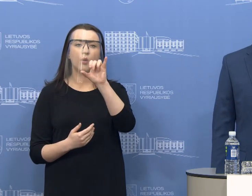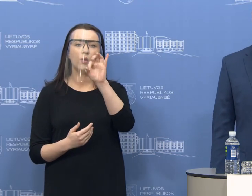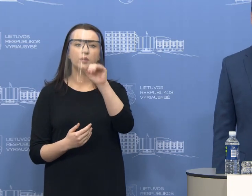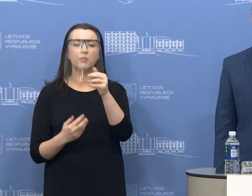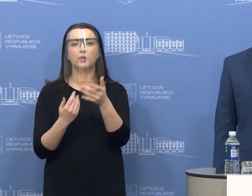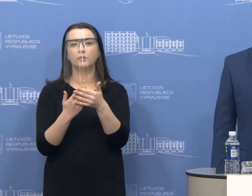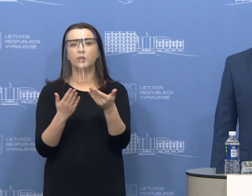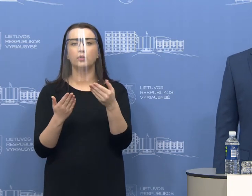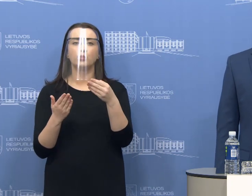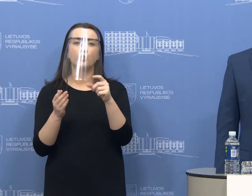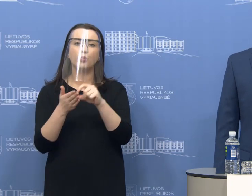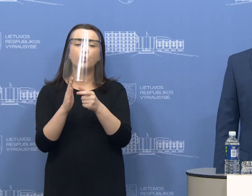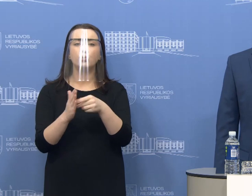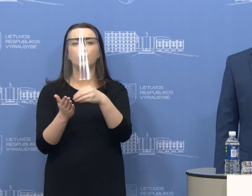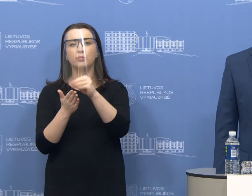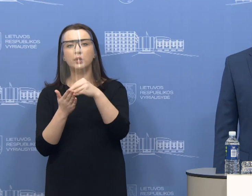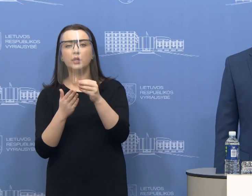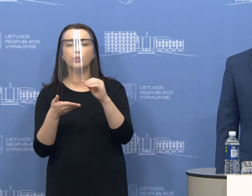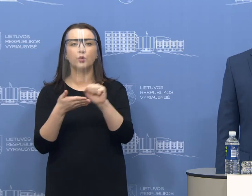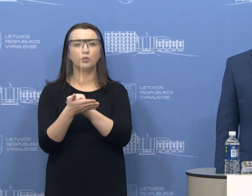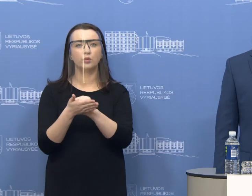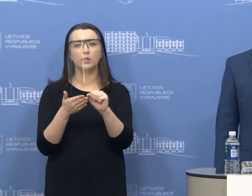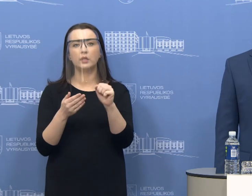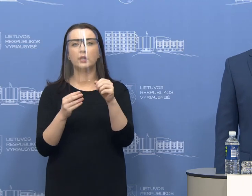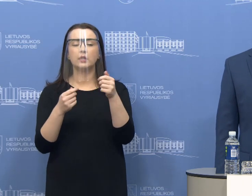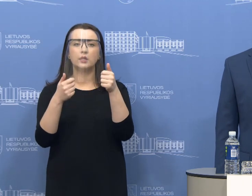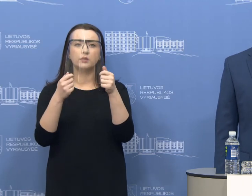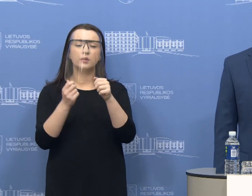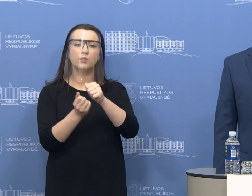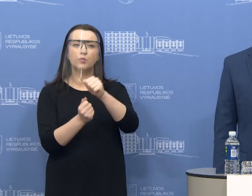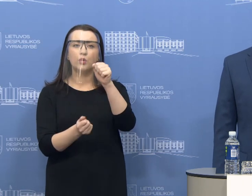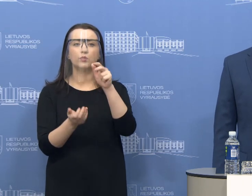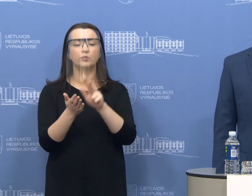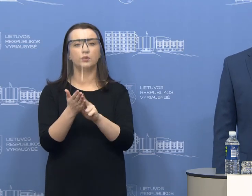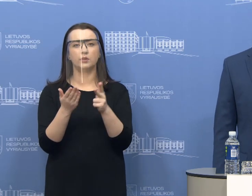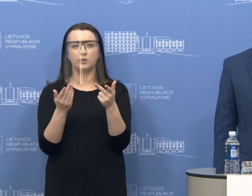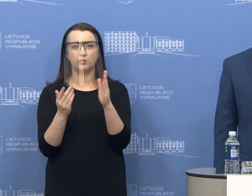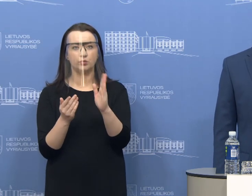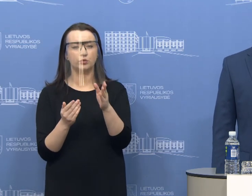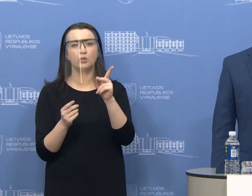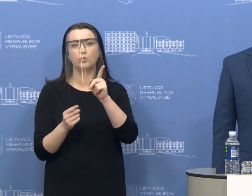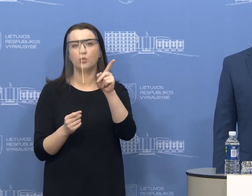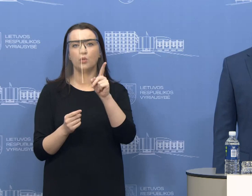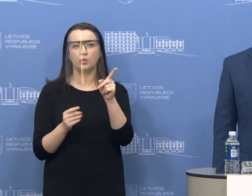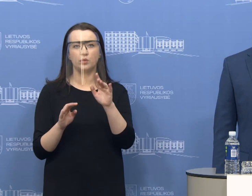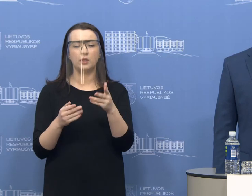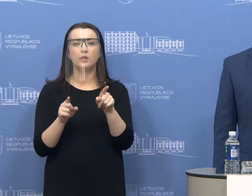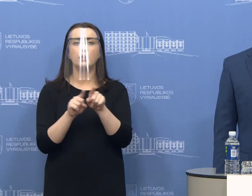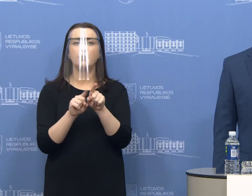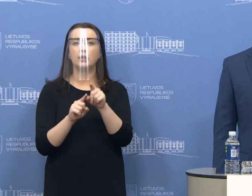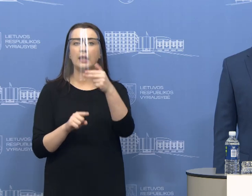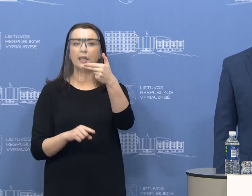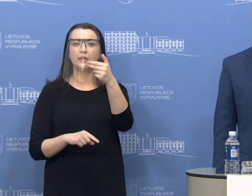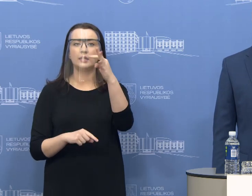sandorių tvirtinimo, duplikatų išdavimo, diplomų tvirtinimo, bet netgi kalba eitų ir apie nekilnojimo